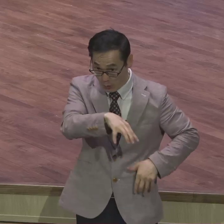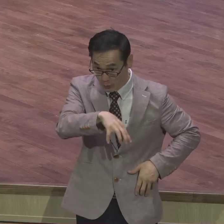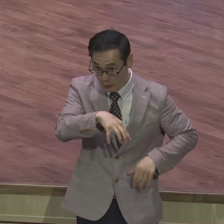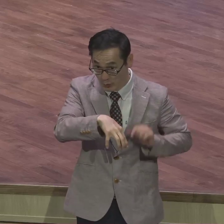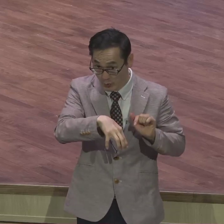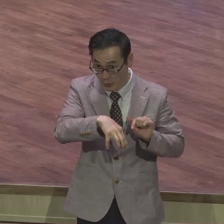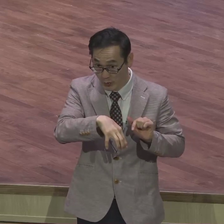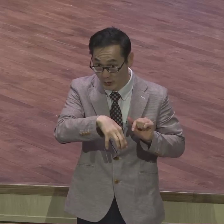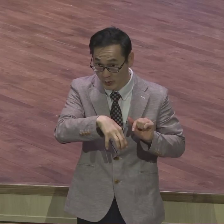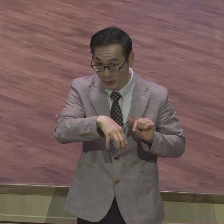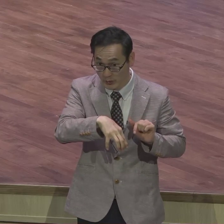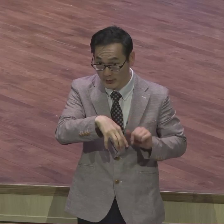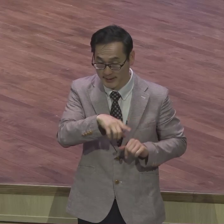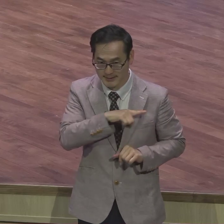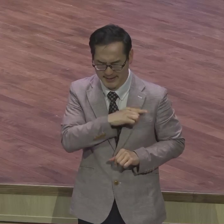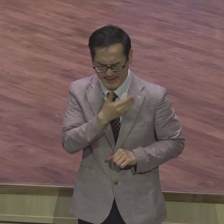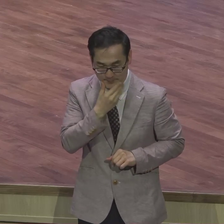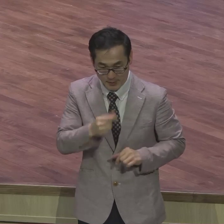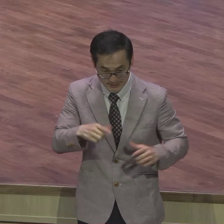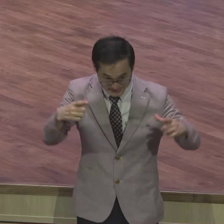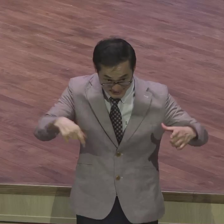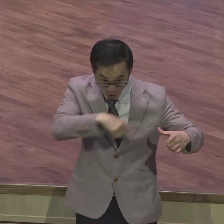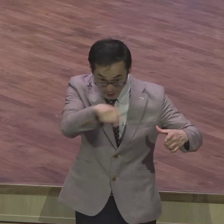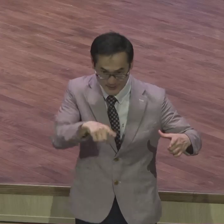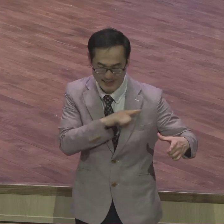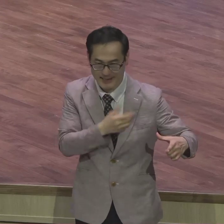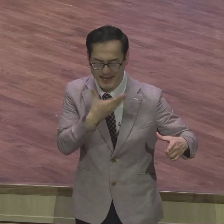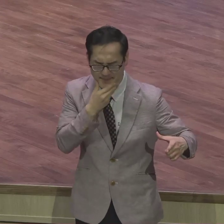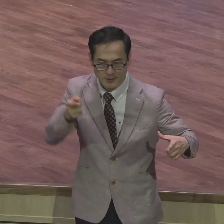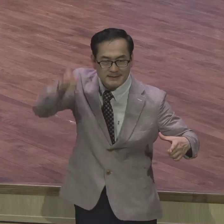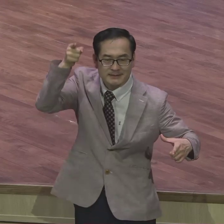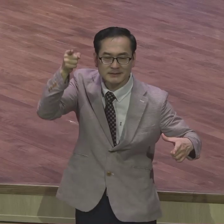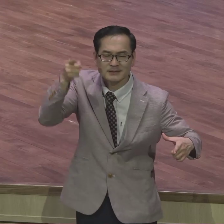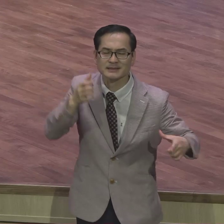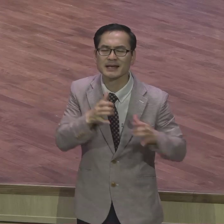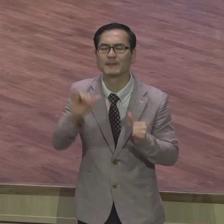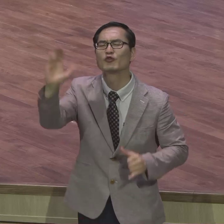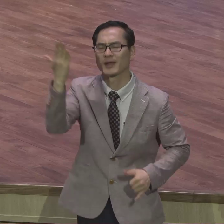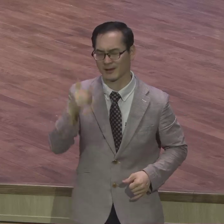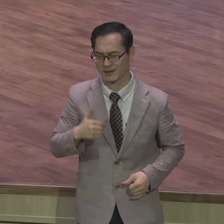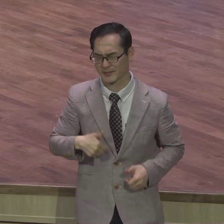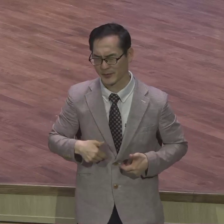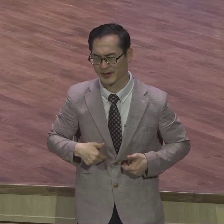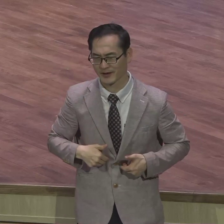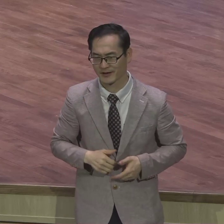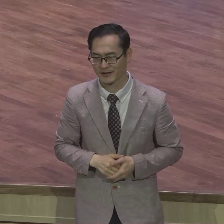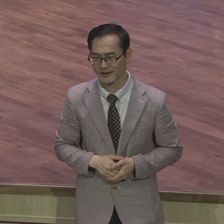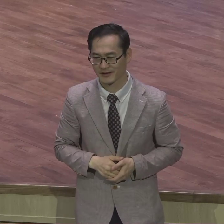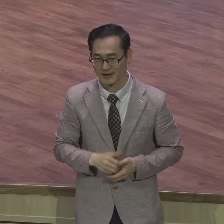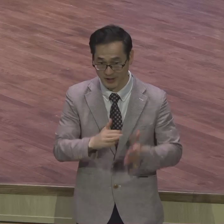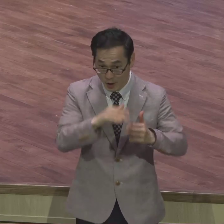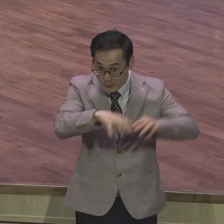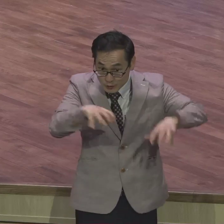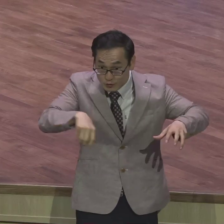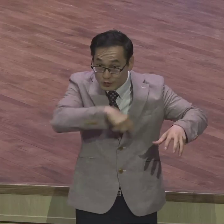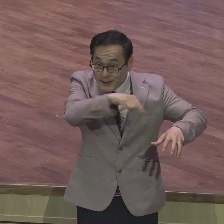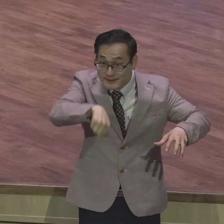행복한 사람이 되어야 한다 그랬어요 여러분요 여러분 동네에서 여러분 주위에서 제일